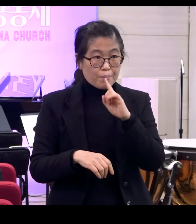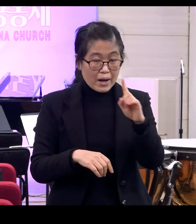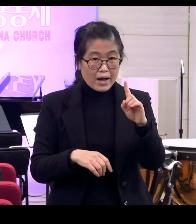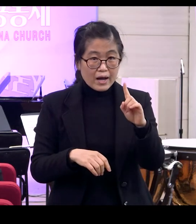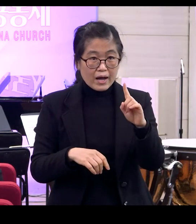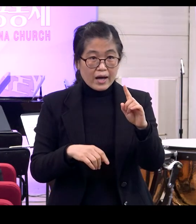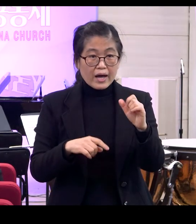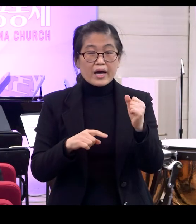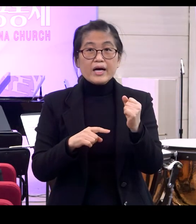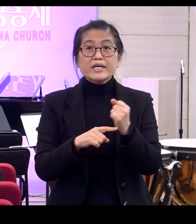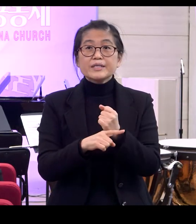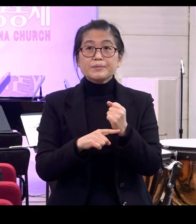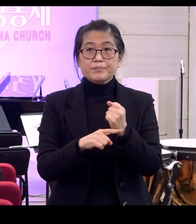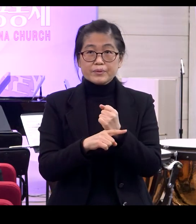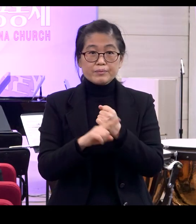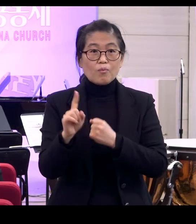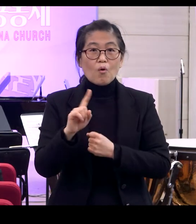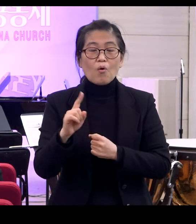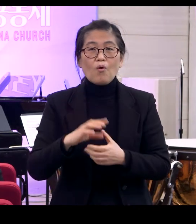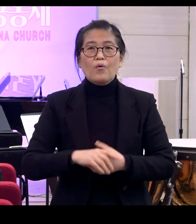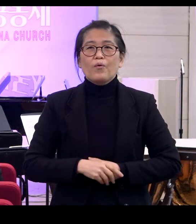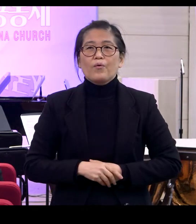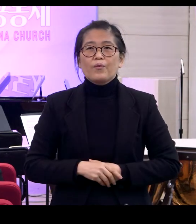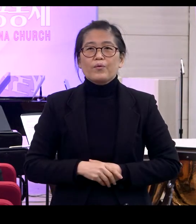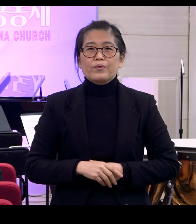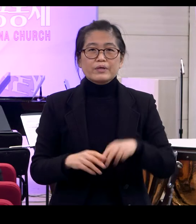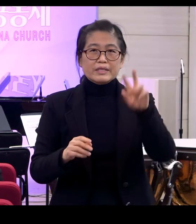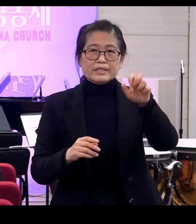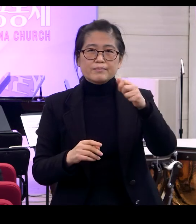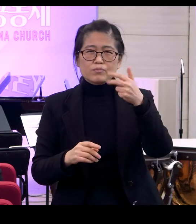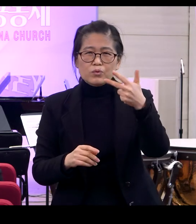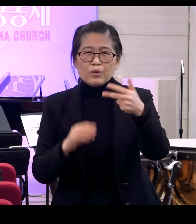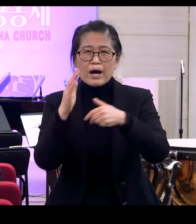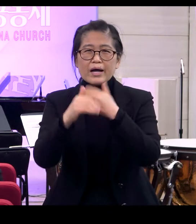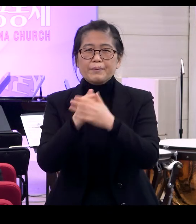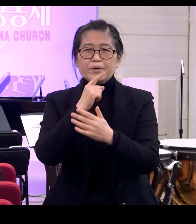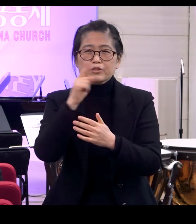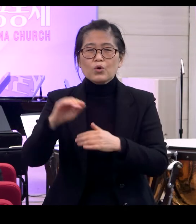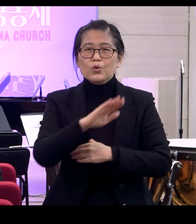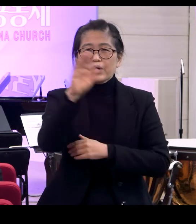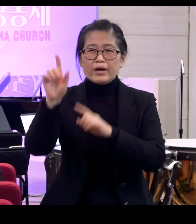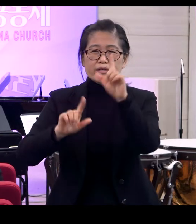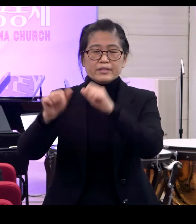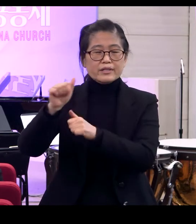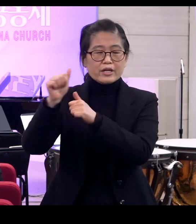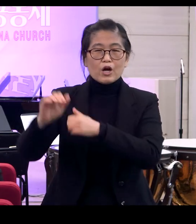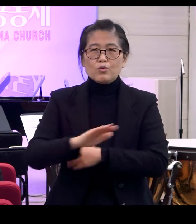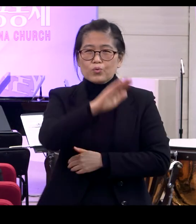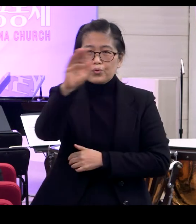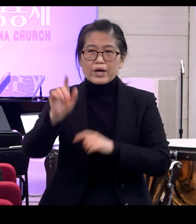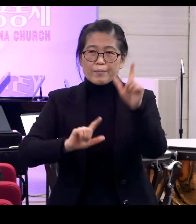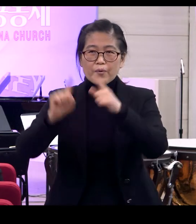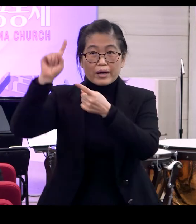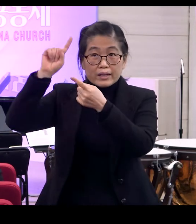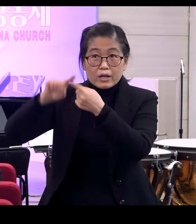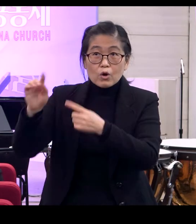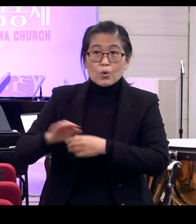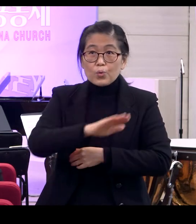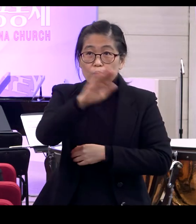무슨 뜻인가 여기 26절 보면요 하나님이 이르시되 우리의 형상을 따라 우리의 모양대로 우리가